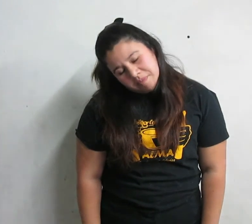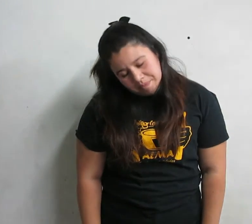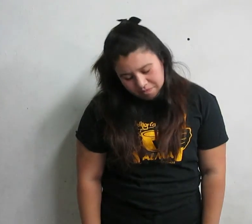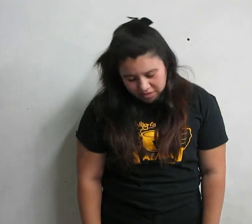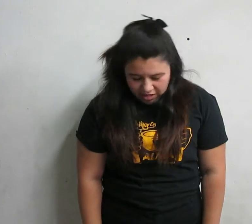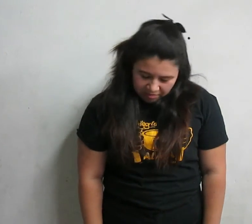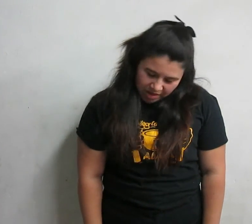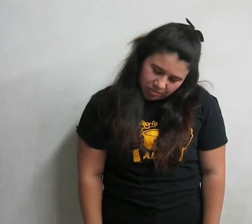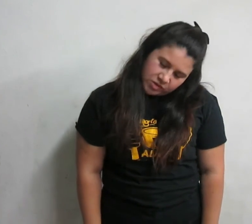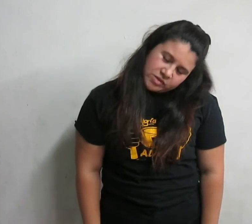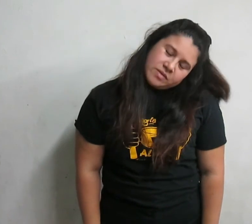cambiamos,